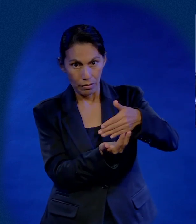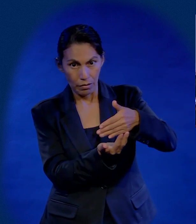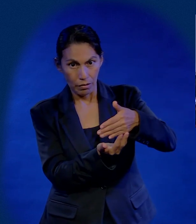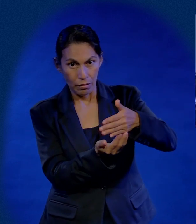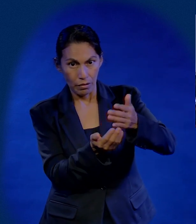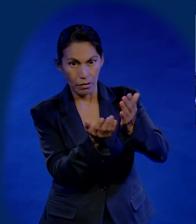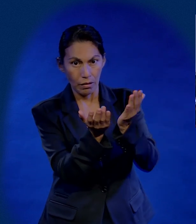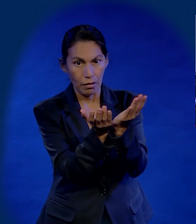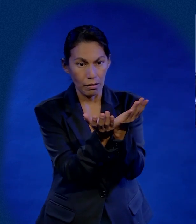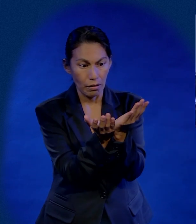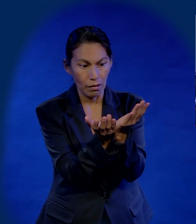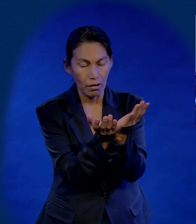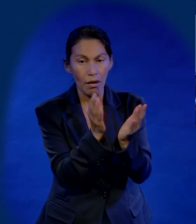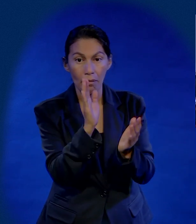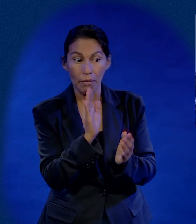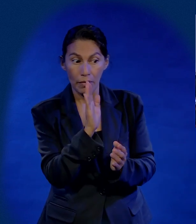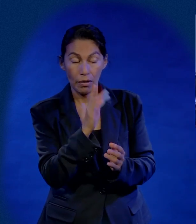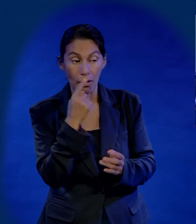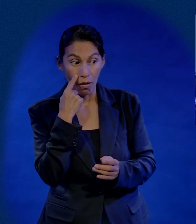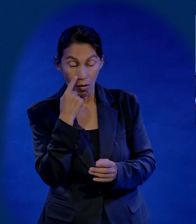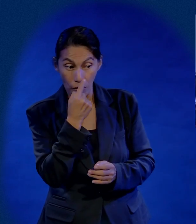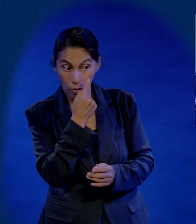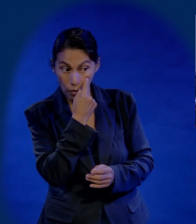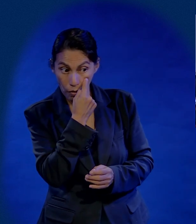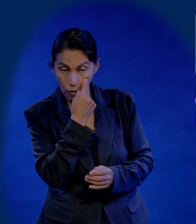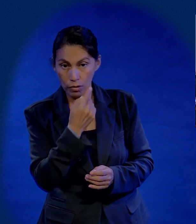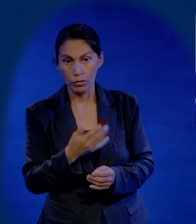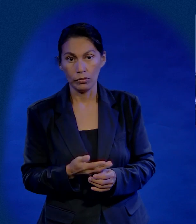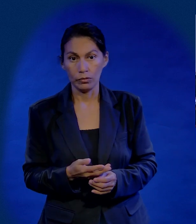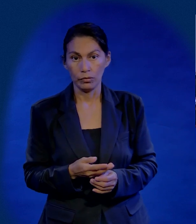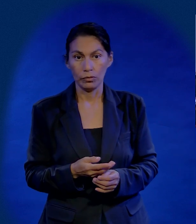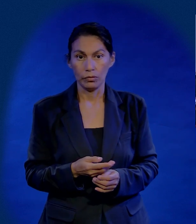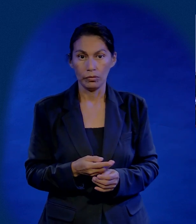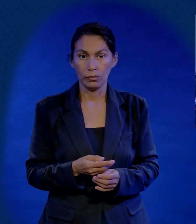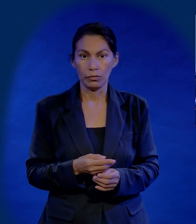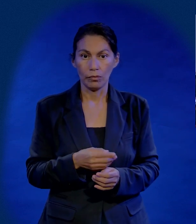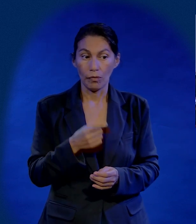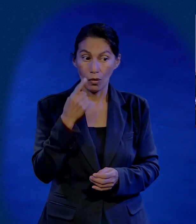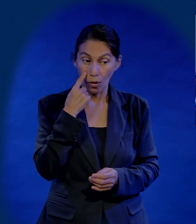mire. Entonces la volteó y dice, mire, esa Biblia abierta abajo forma unos ojos.